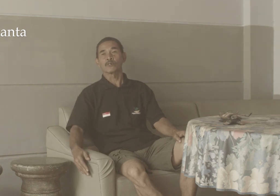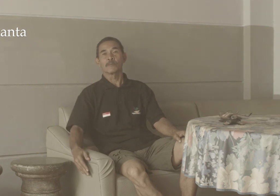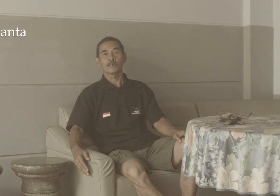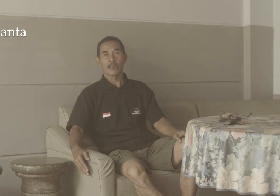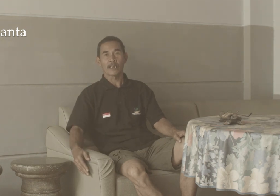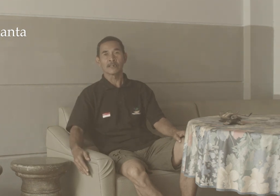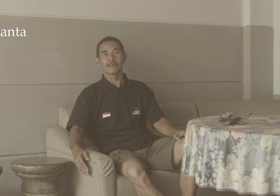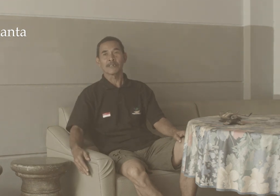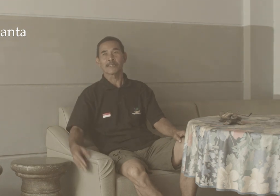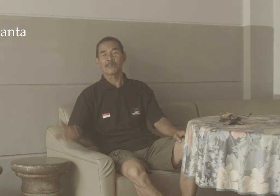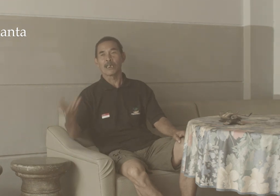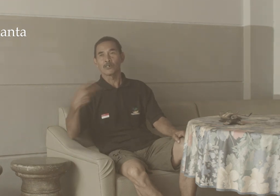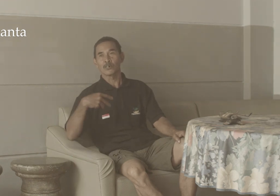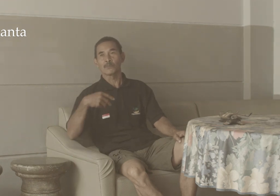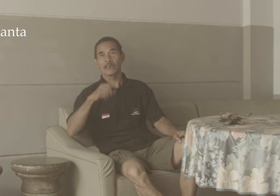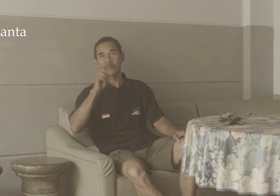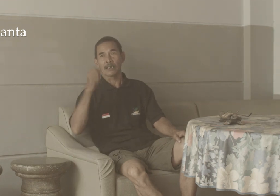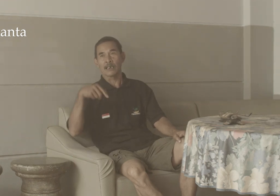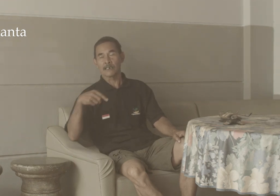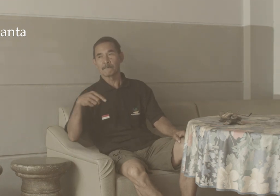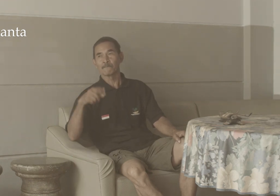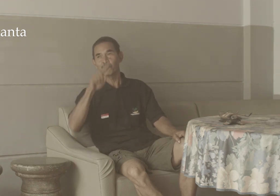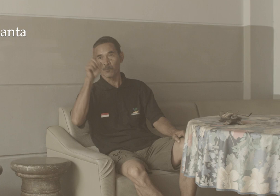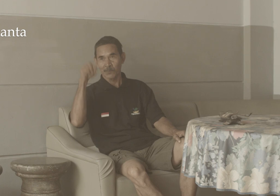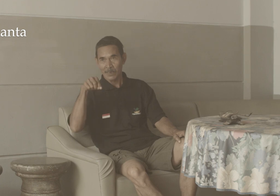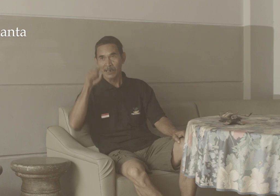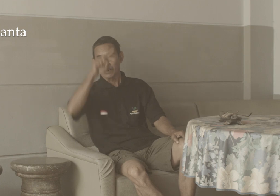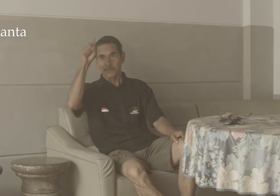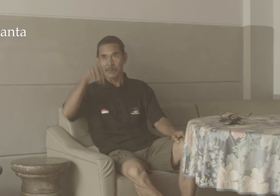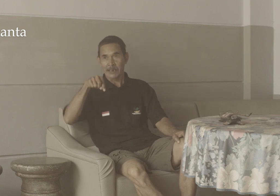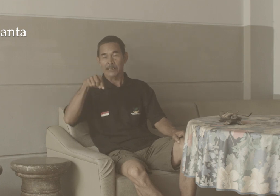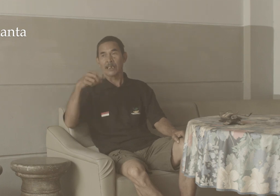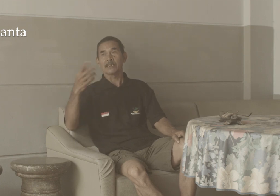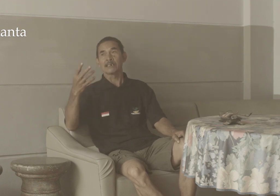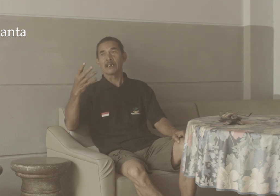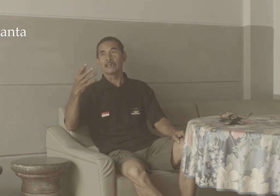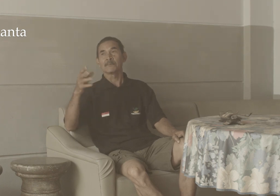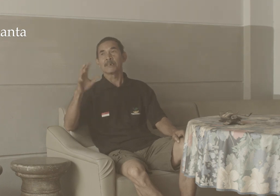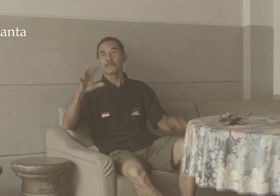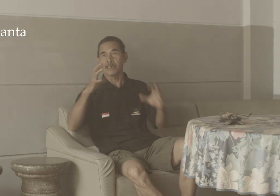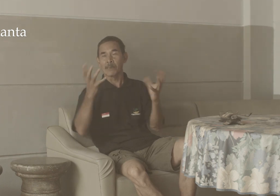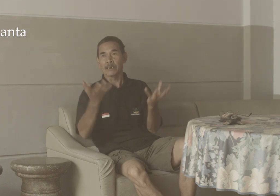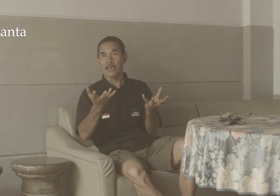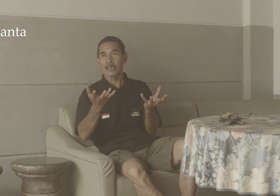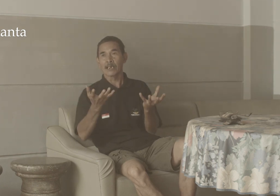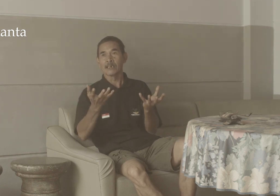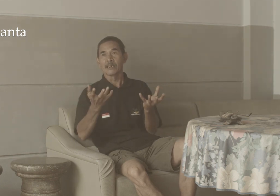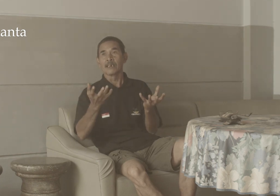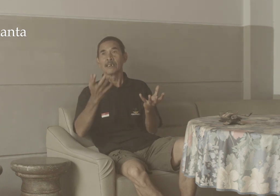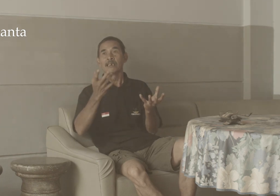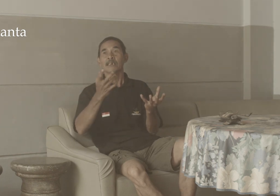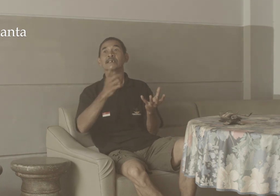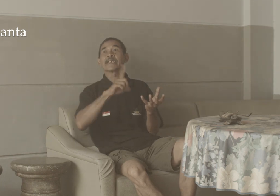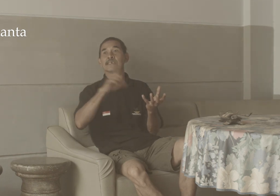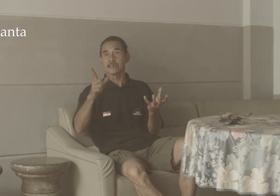kebetulan Mr. Benando menanyakan Berkanya tentang bagaimana Legende